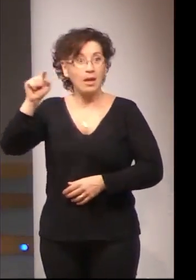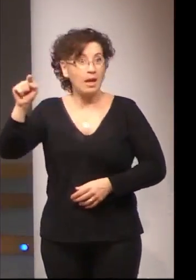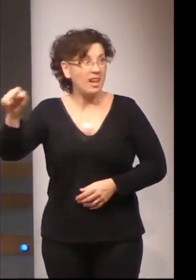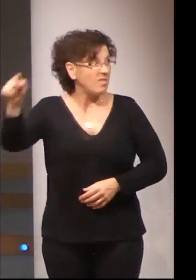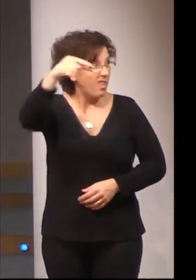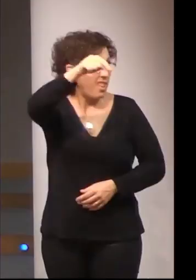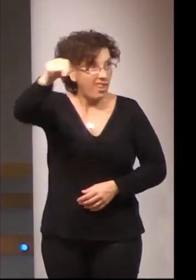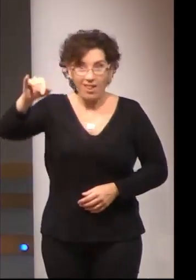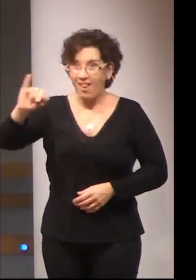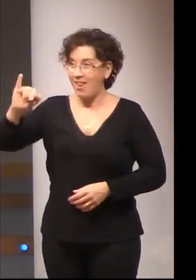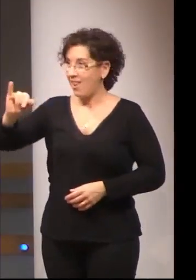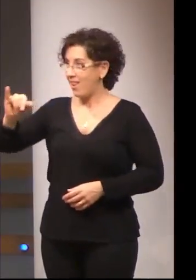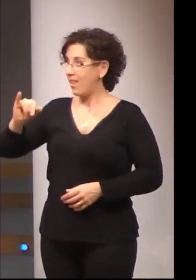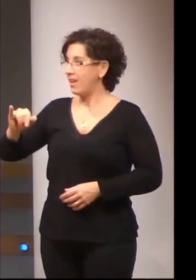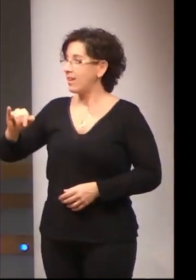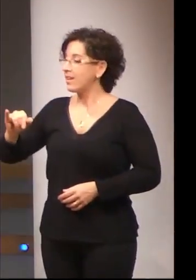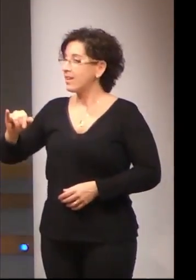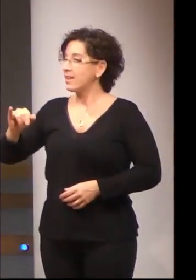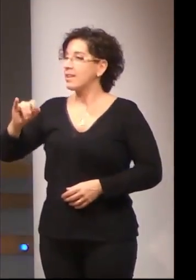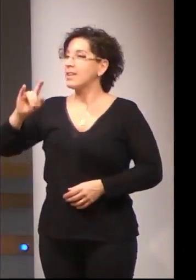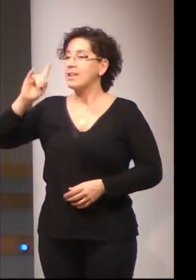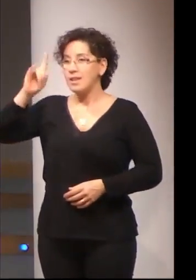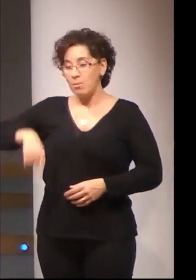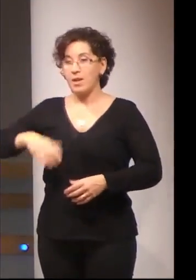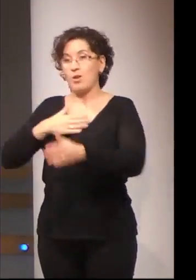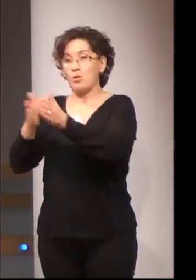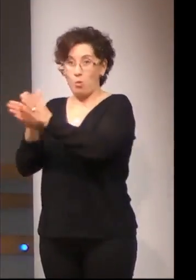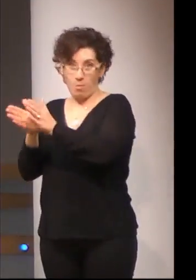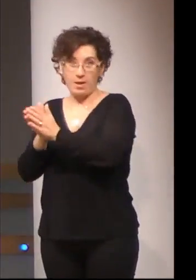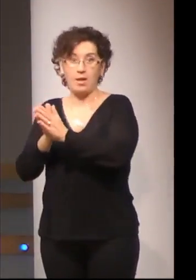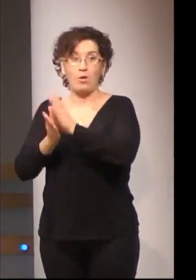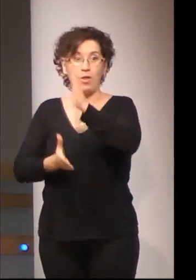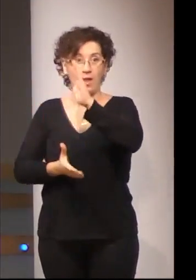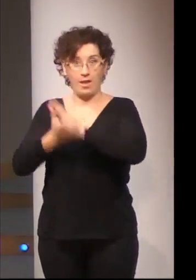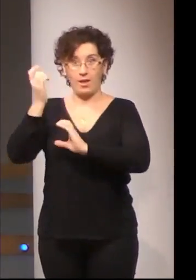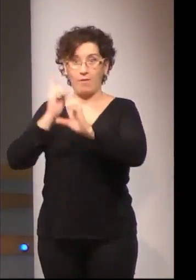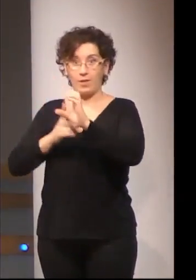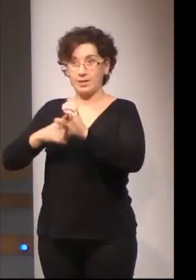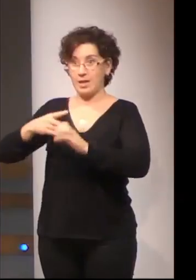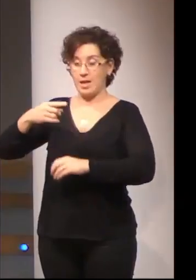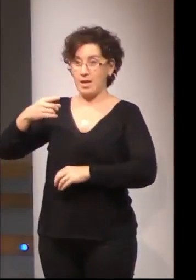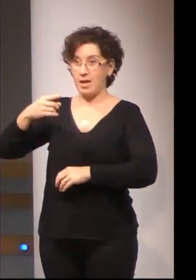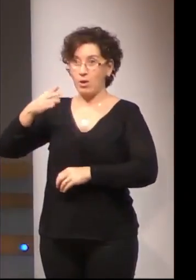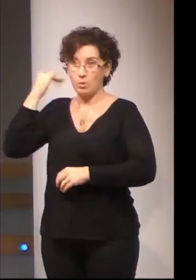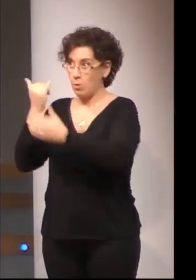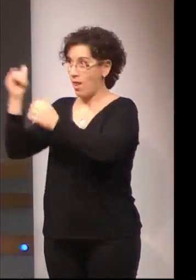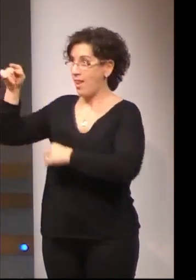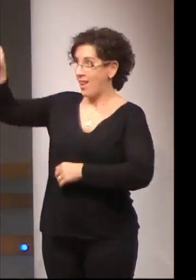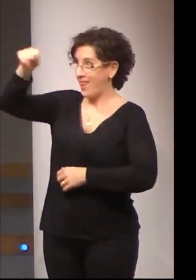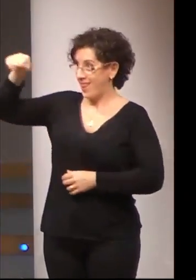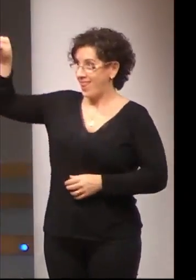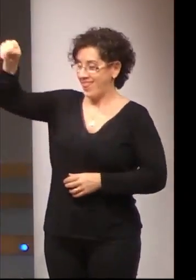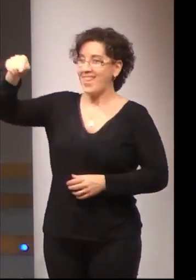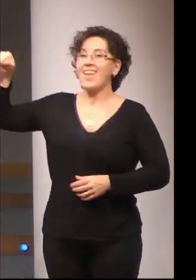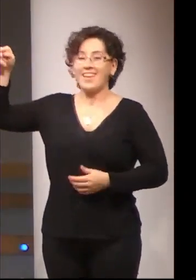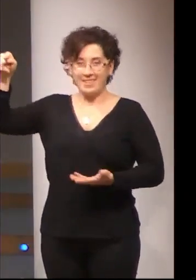que, además, nuestro compañero de FESAS, su presidente, José Manuel Cercas, también está por ahí y que, sin lugar